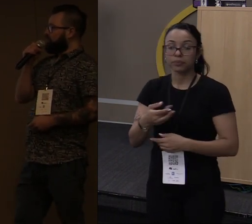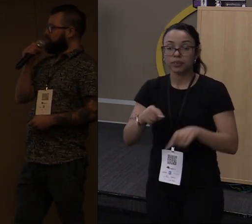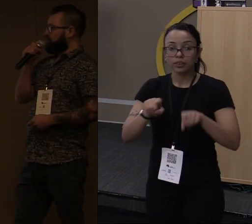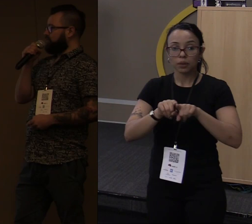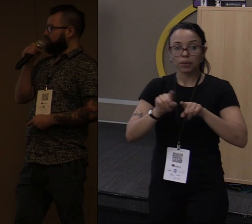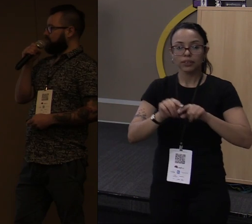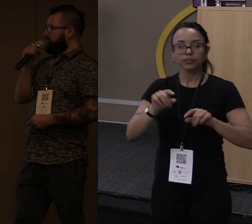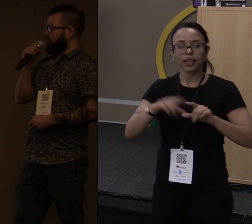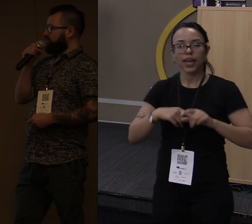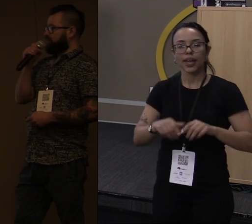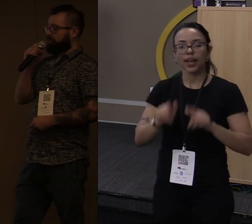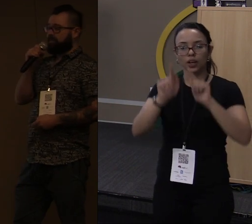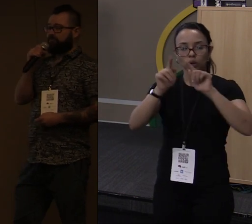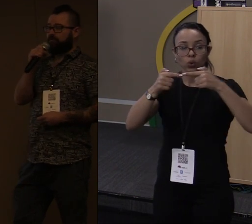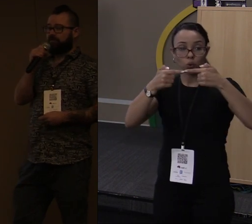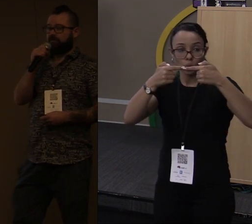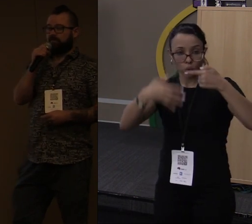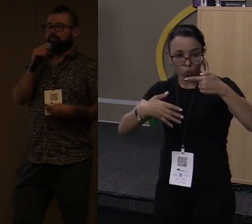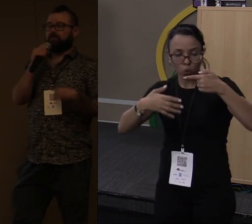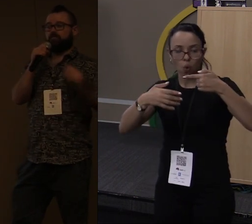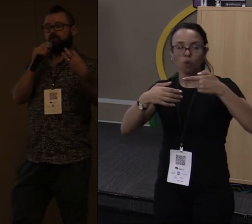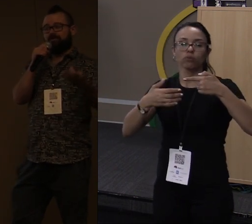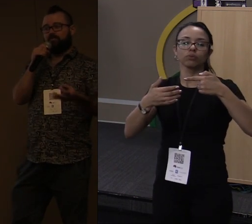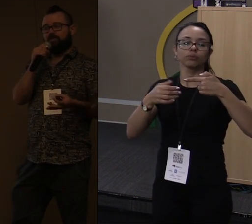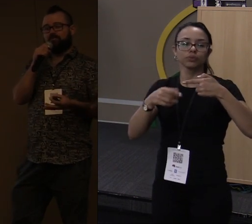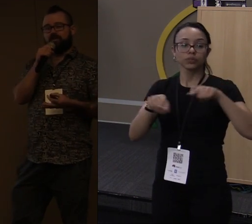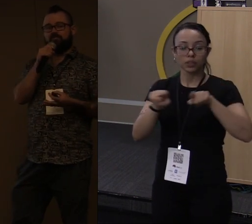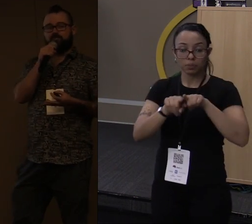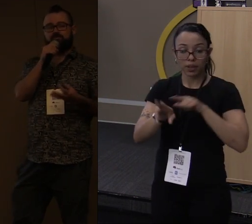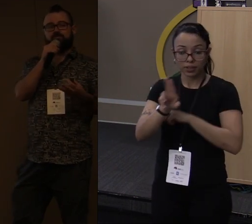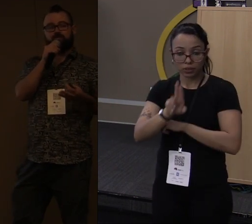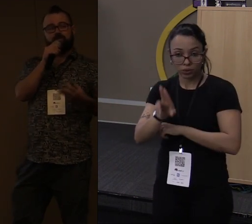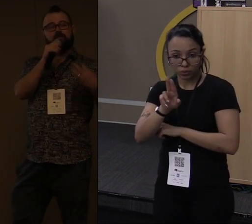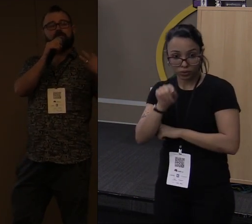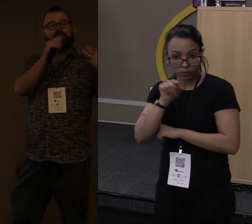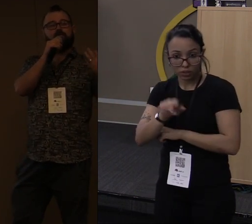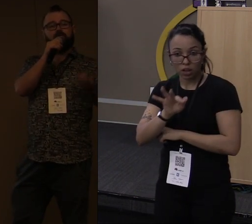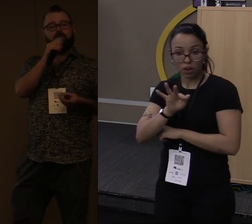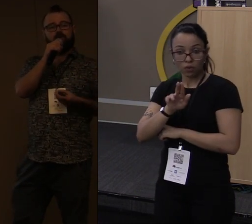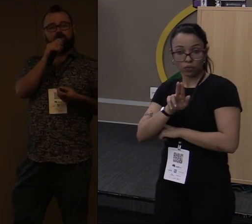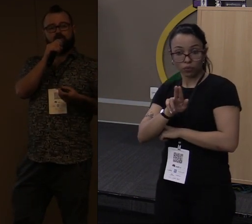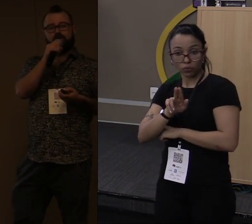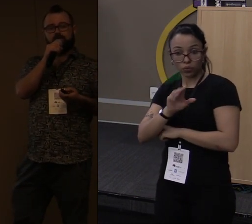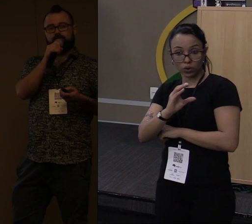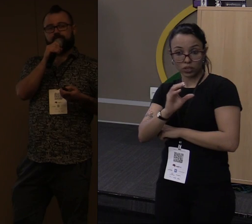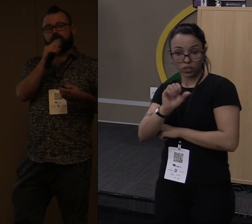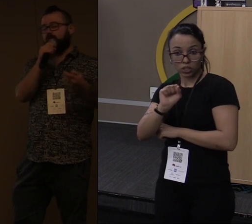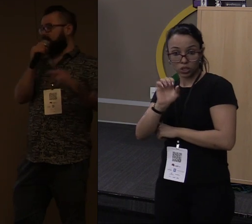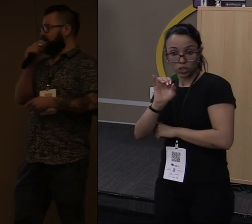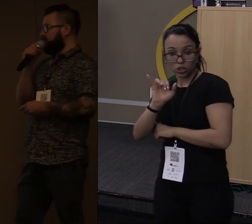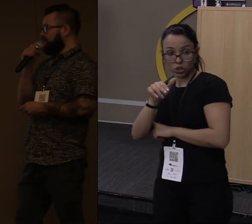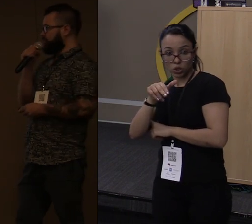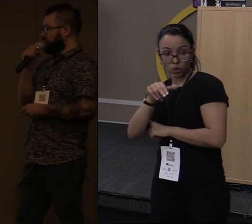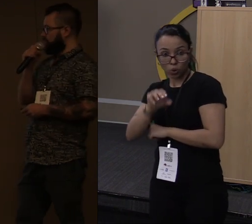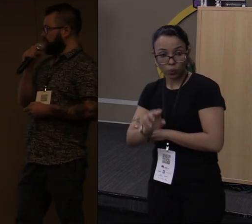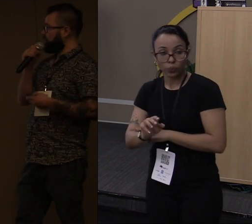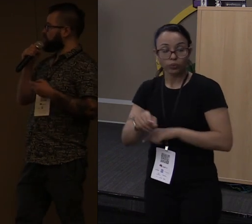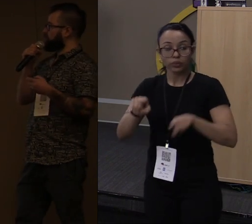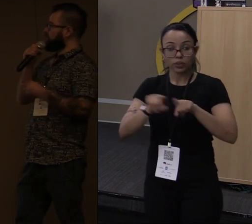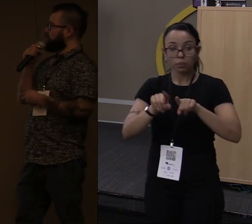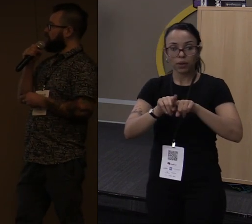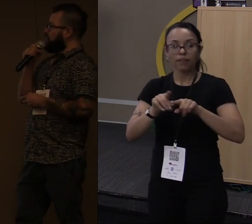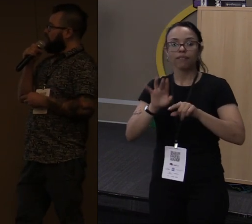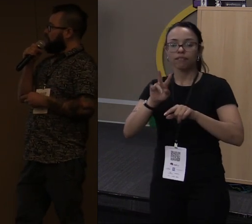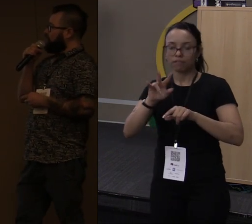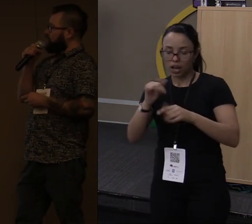O Google está escrevendo um sistema operacional chamado Fuxia, que provavelmente vai substituir o Android. E o kernel dele é escrito em